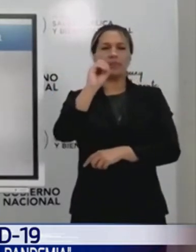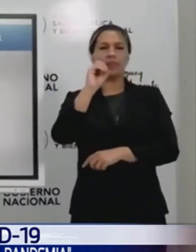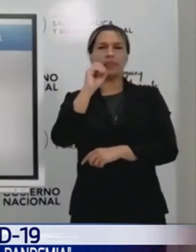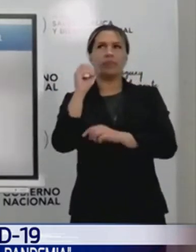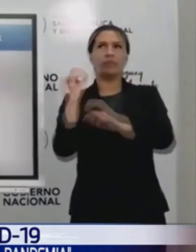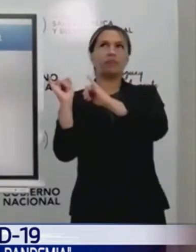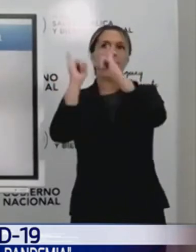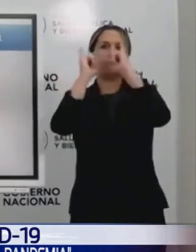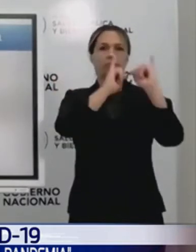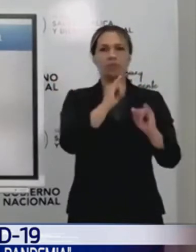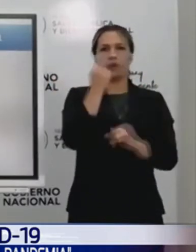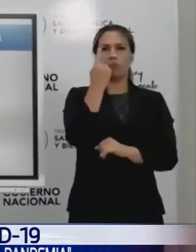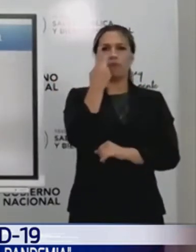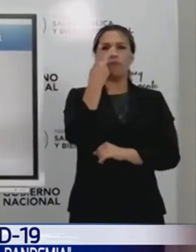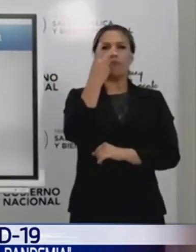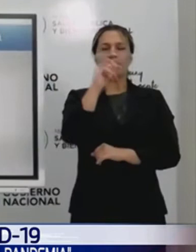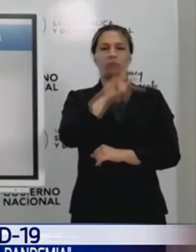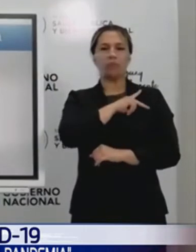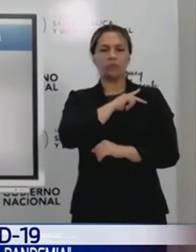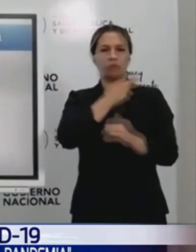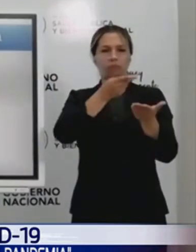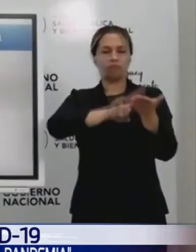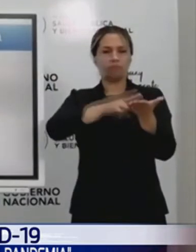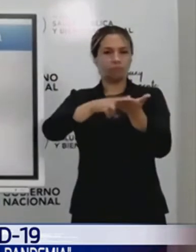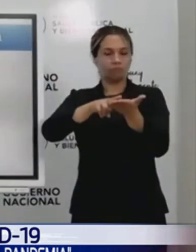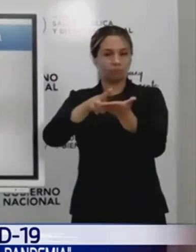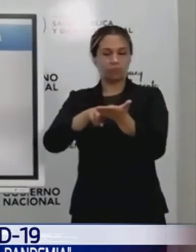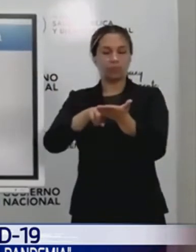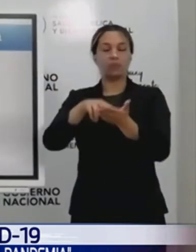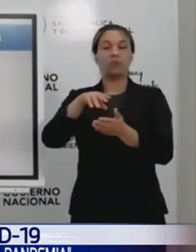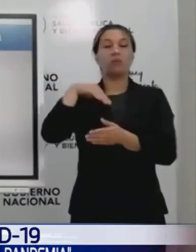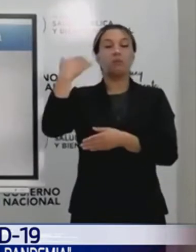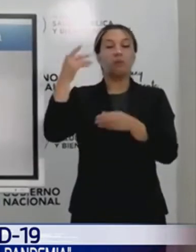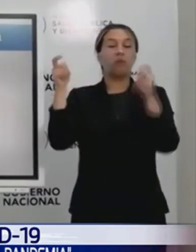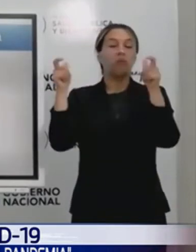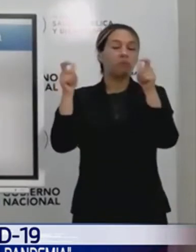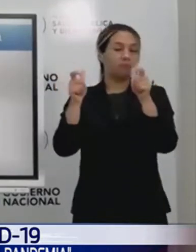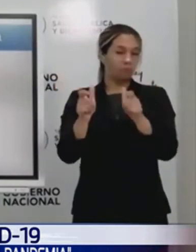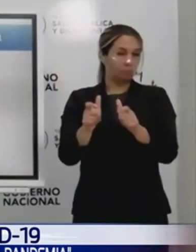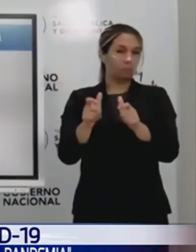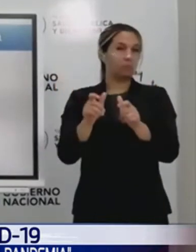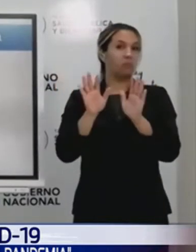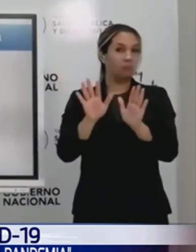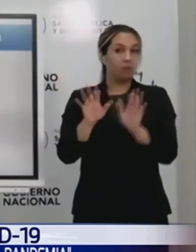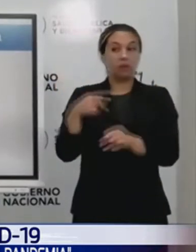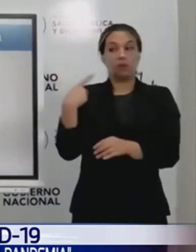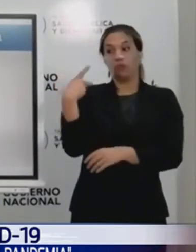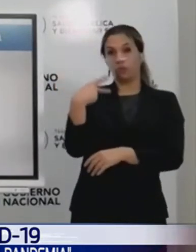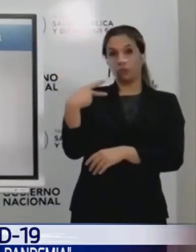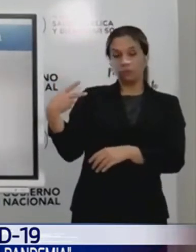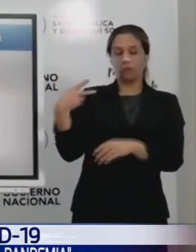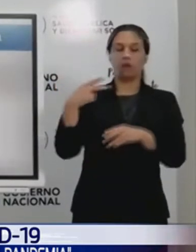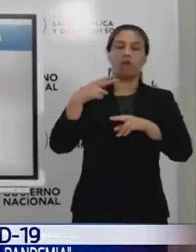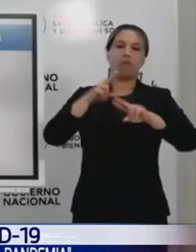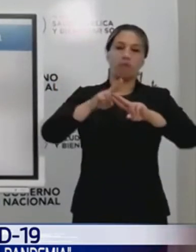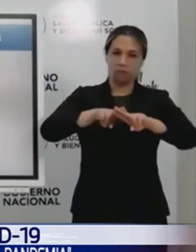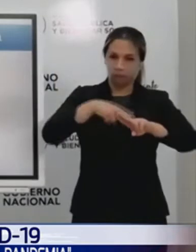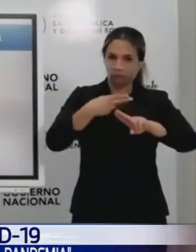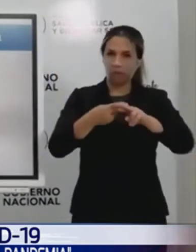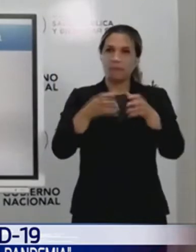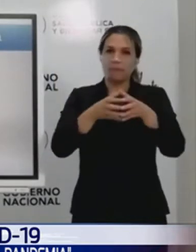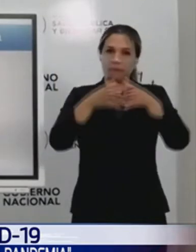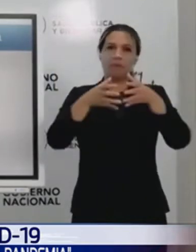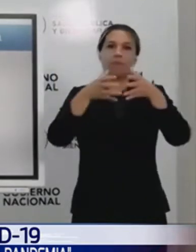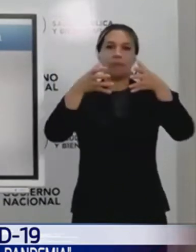por día. Luego tuvimos un importante descenso y en las últimas dos semanas otra vez empezamos a ver un aumento. Como ustedes saben,